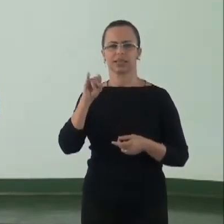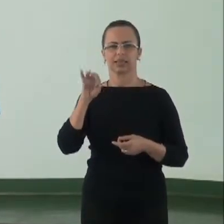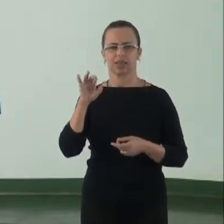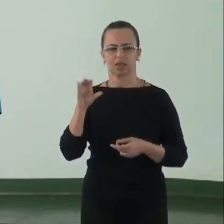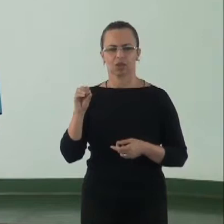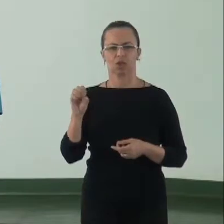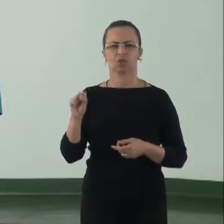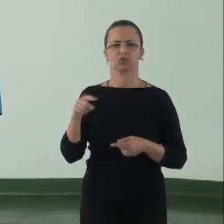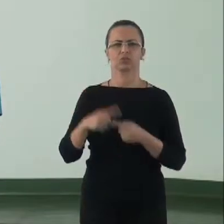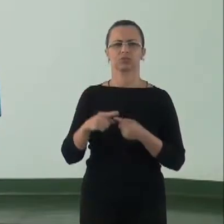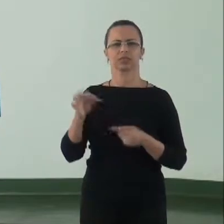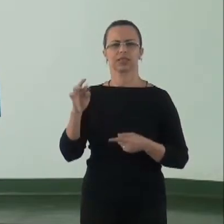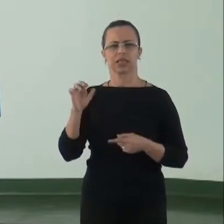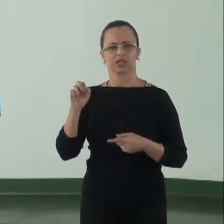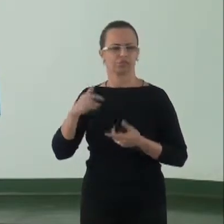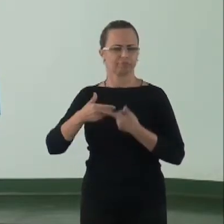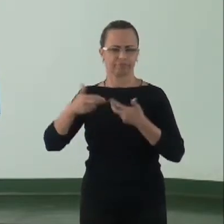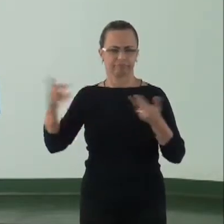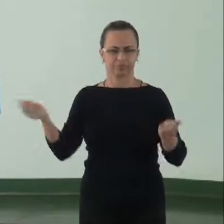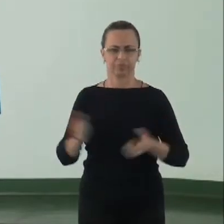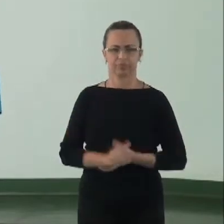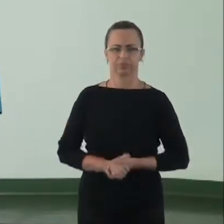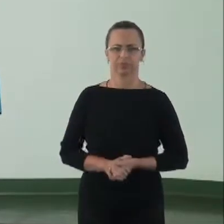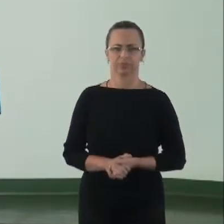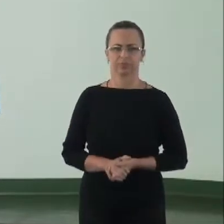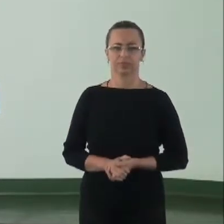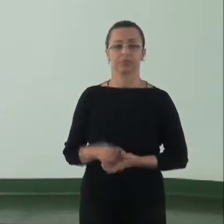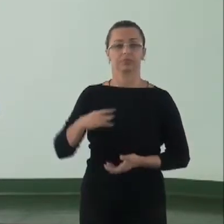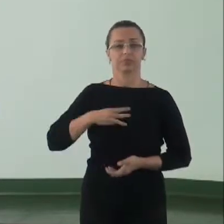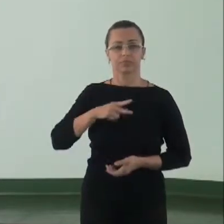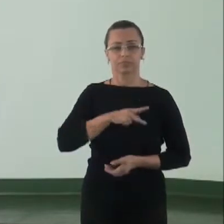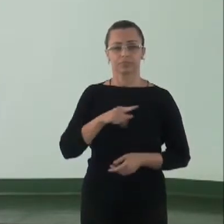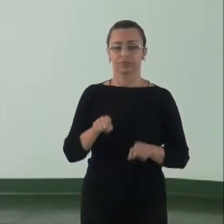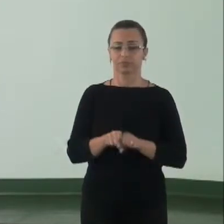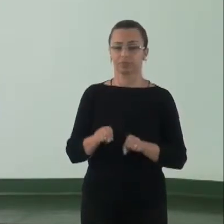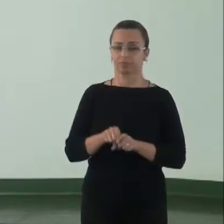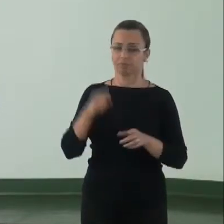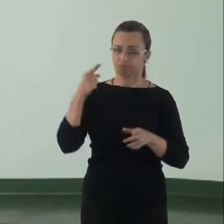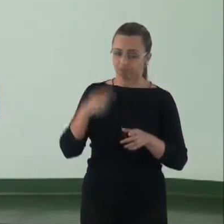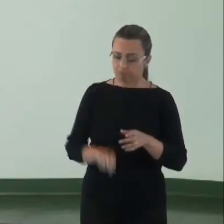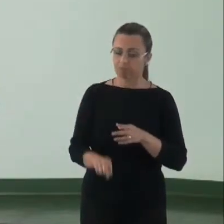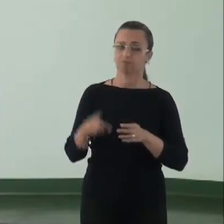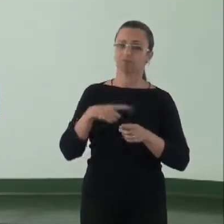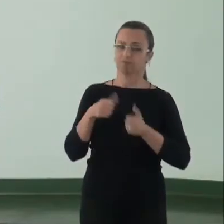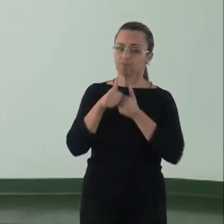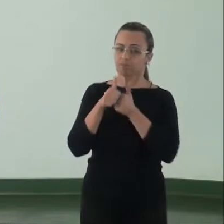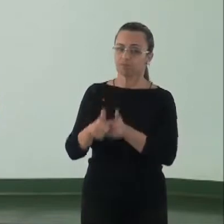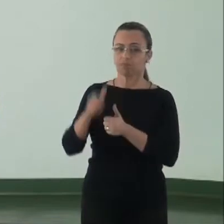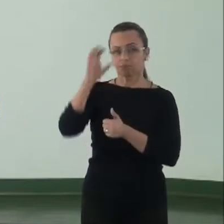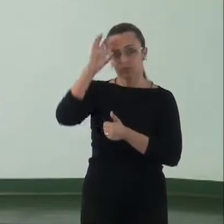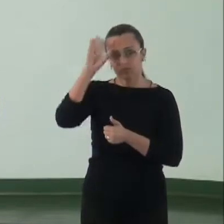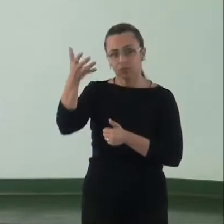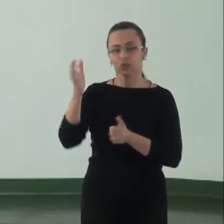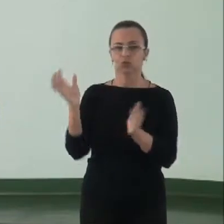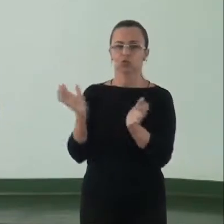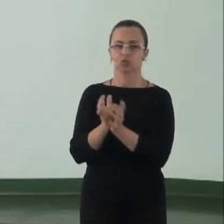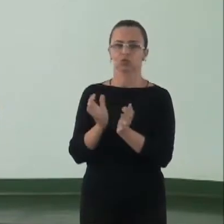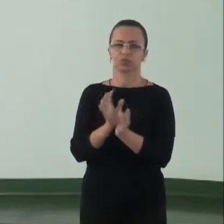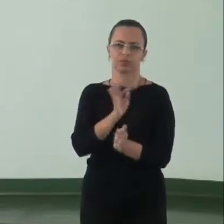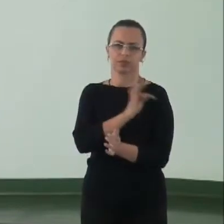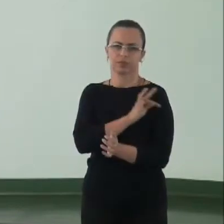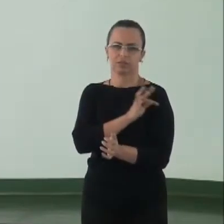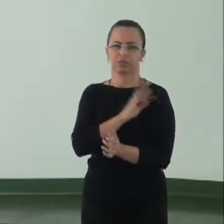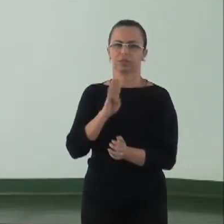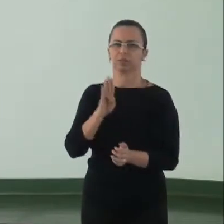higênicos, os próprios transgênicos, entre outros. Que o Ministério Público intensifique o acompanhamento das decisões da Comissão Técnica